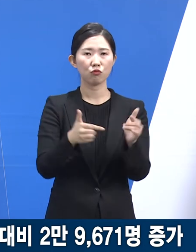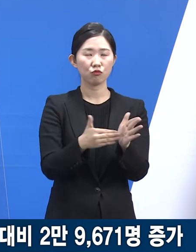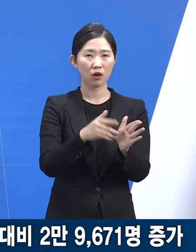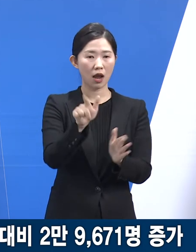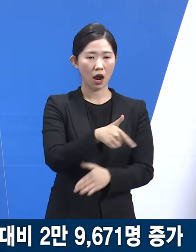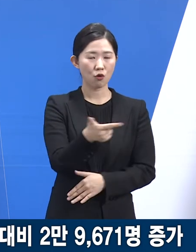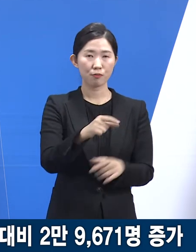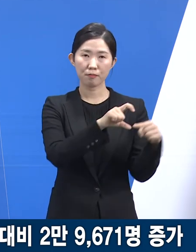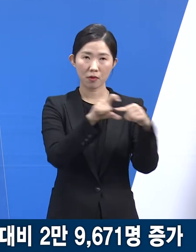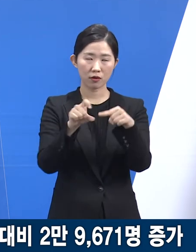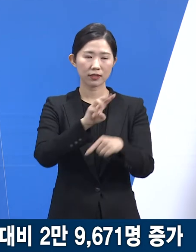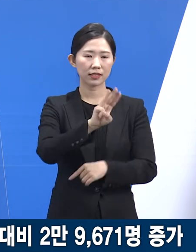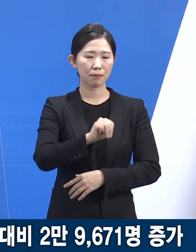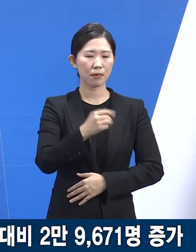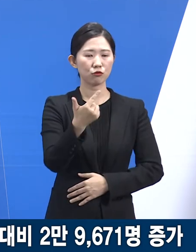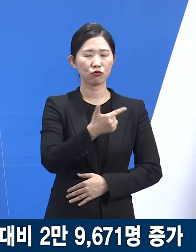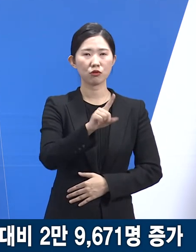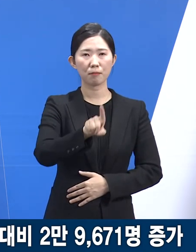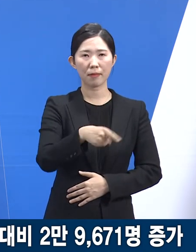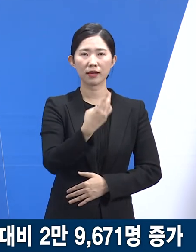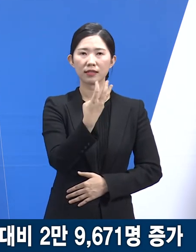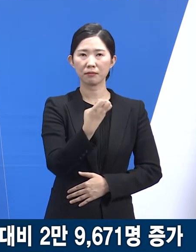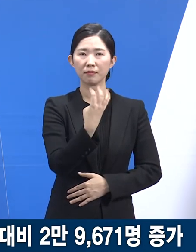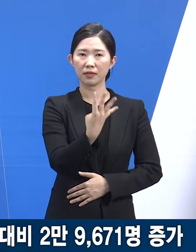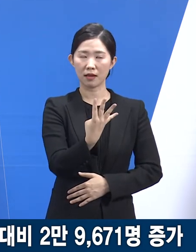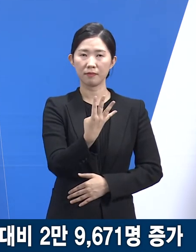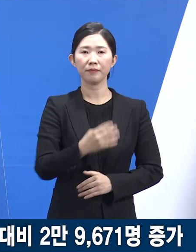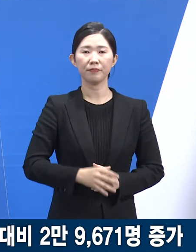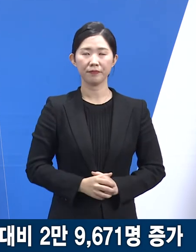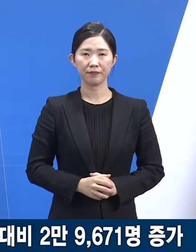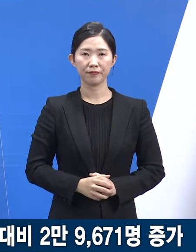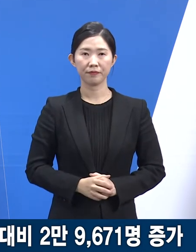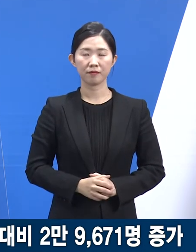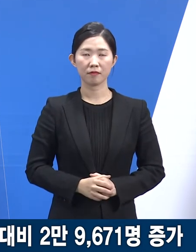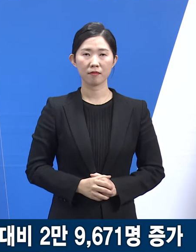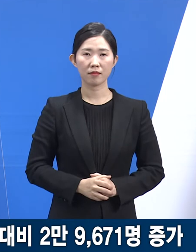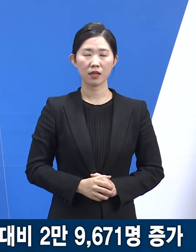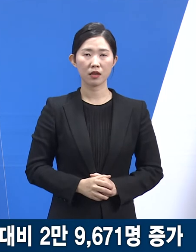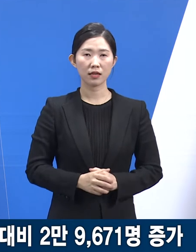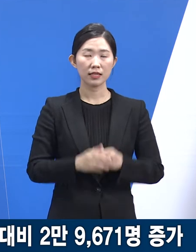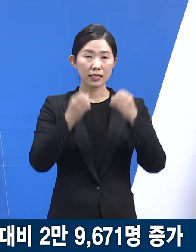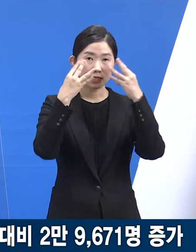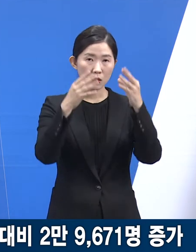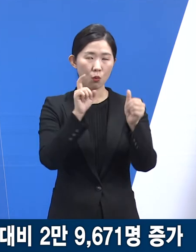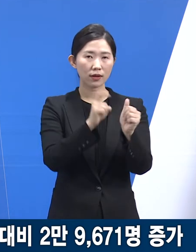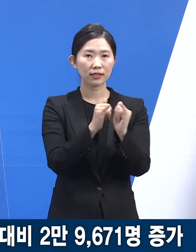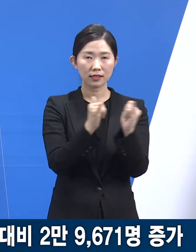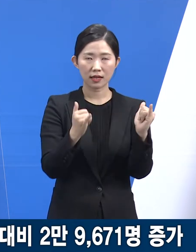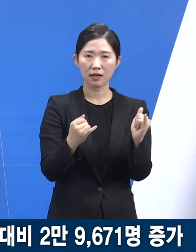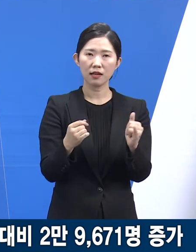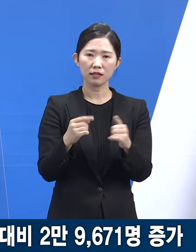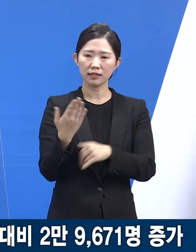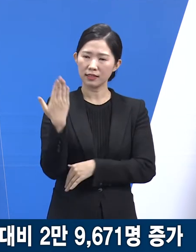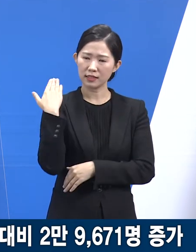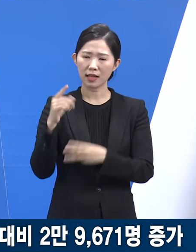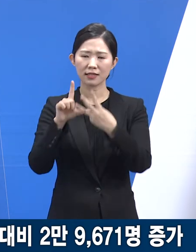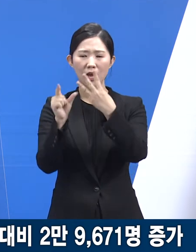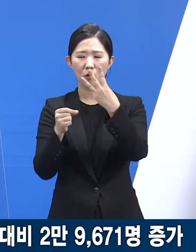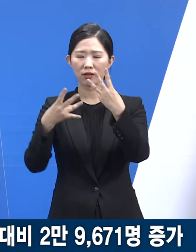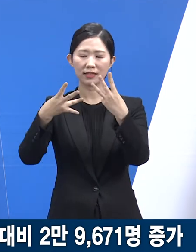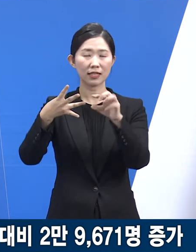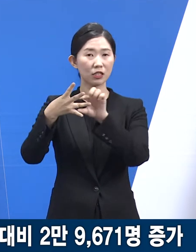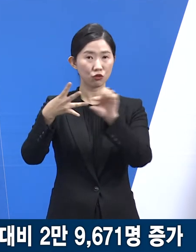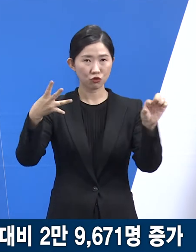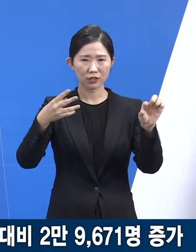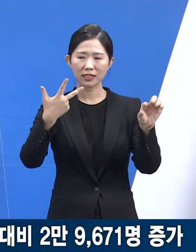3만 6,134명입니다. 도내 주간 신규 확진자는 지난 3월 셋째 주 76만 명을